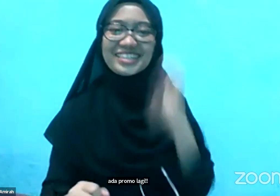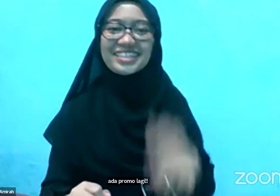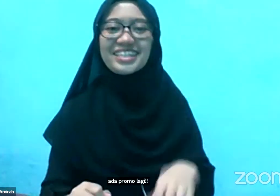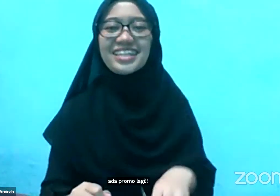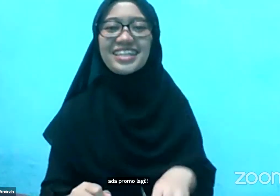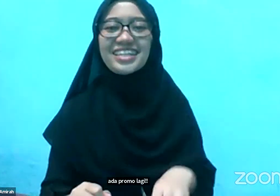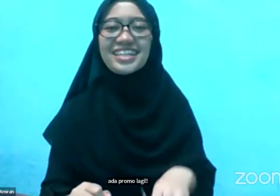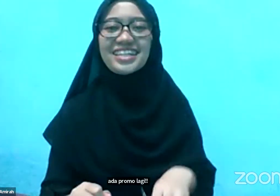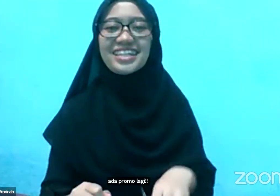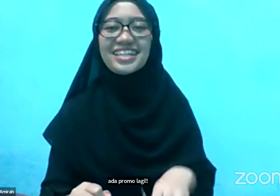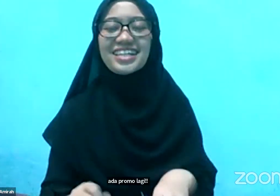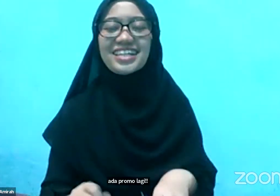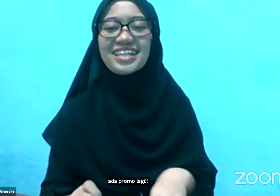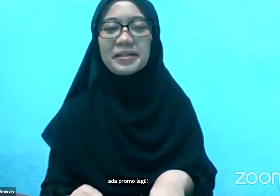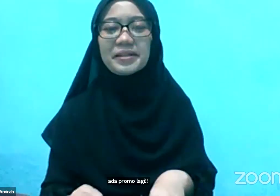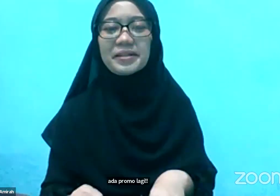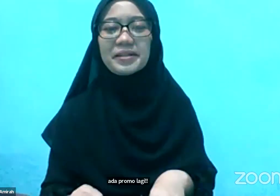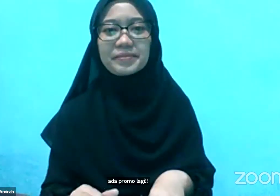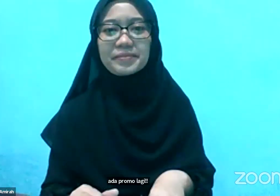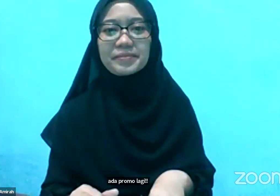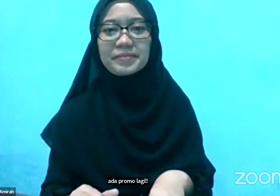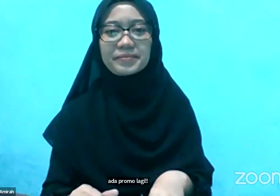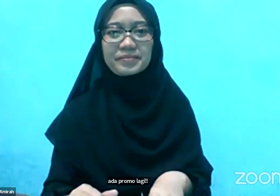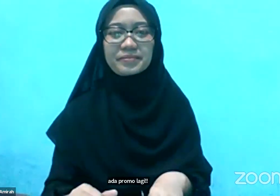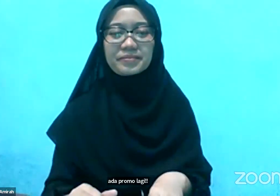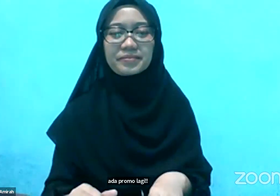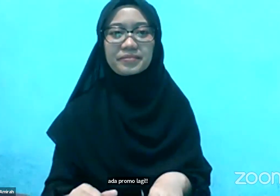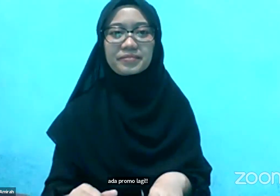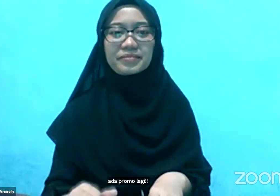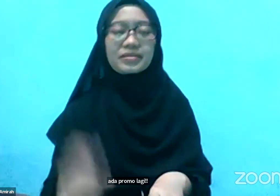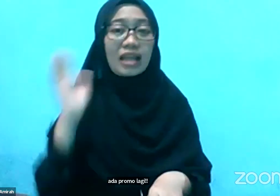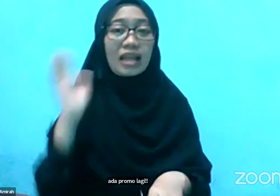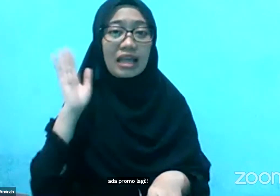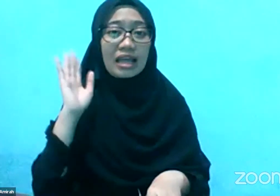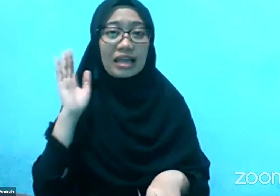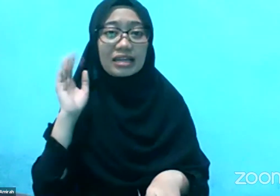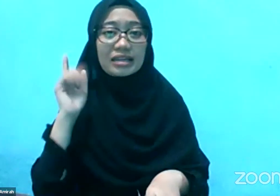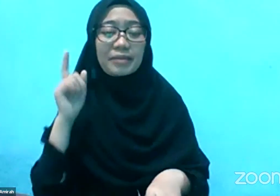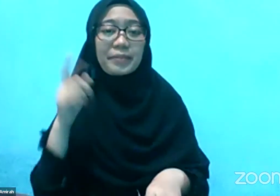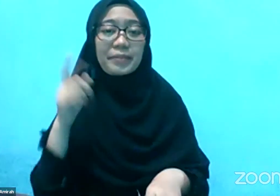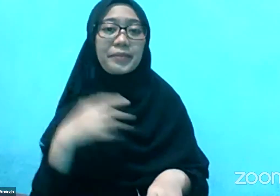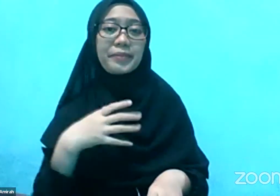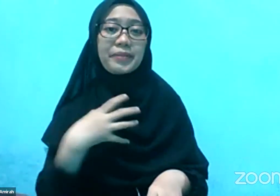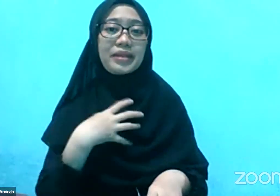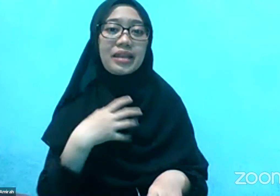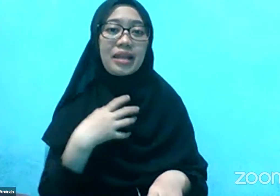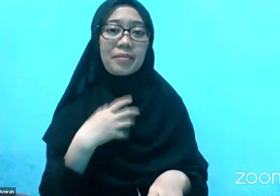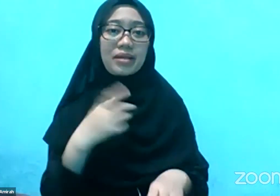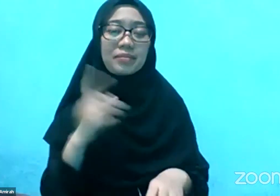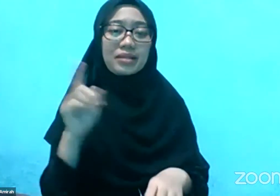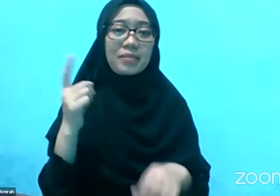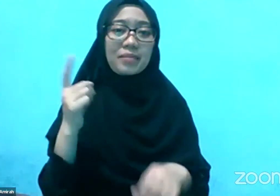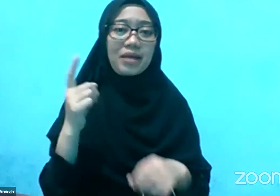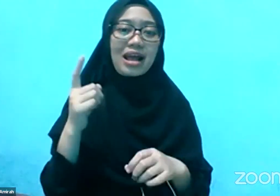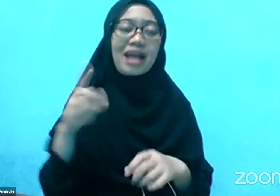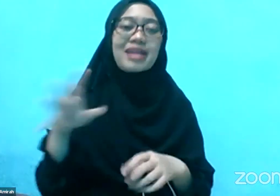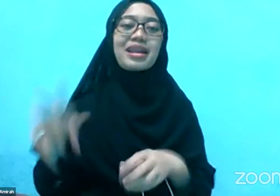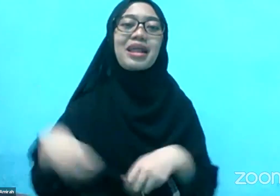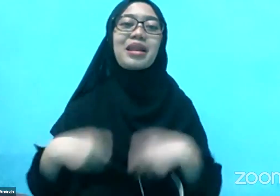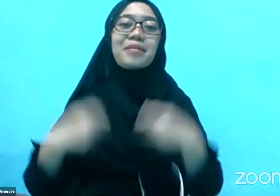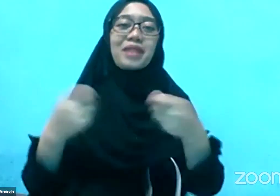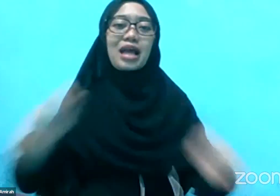Ini denger ini Dengar ini Tiga pendaftar pertama Akan mendapatkan Kursi roda listrik Dari Usu Pro